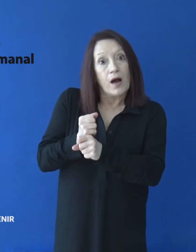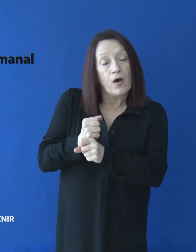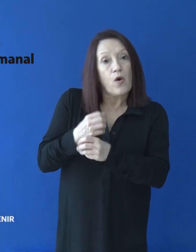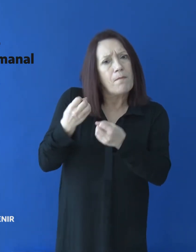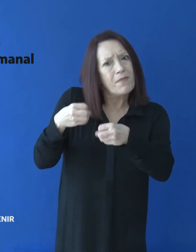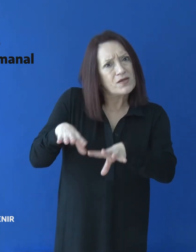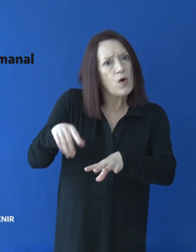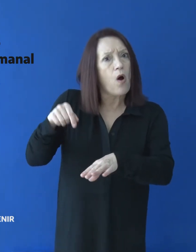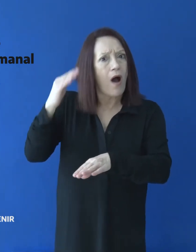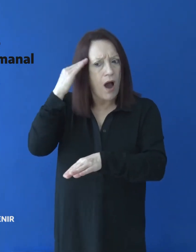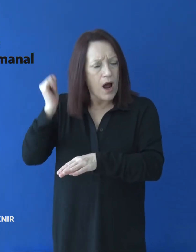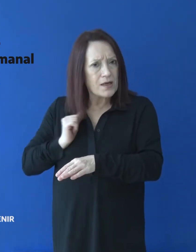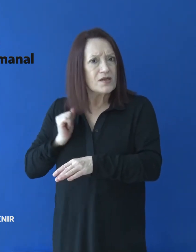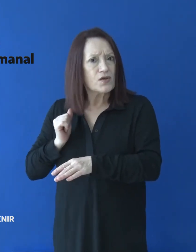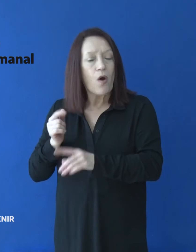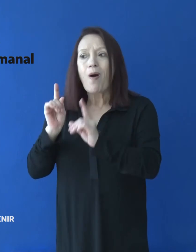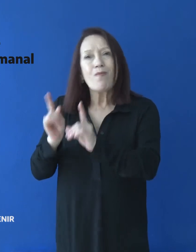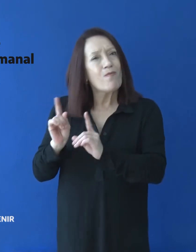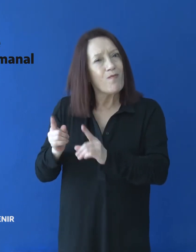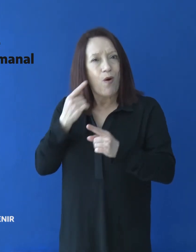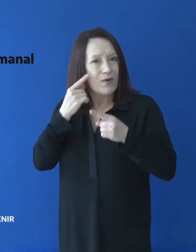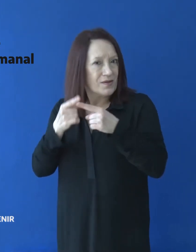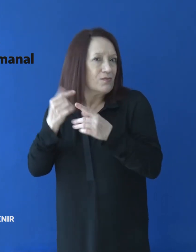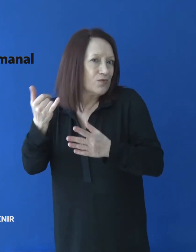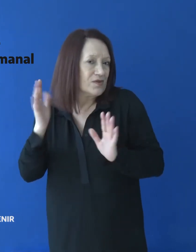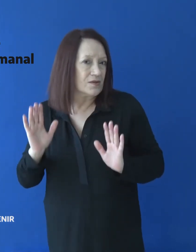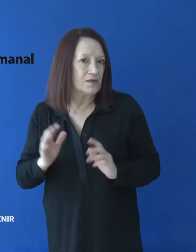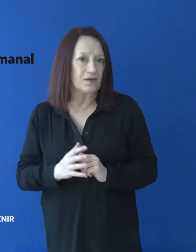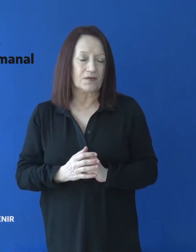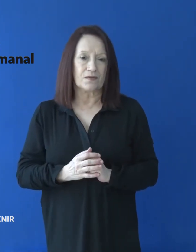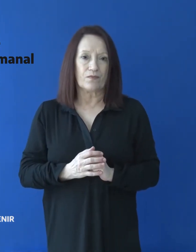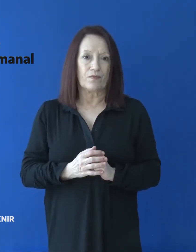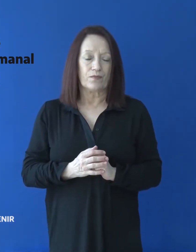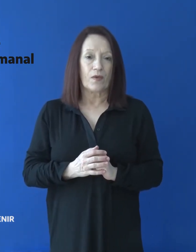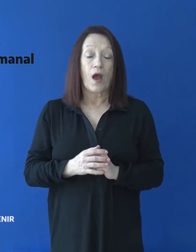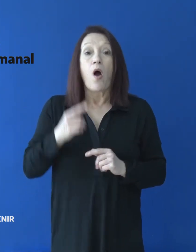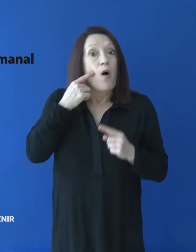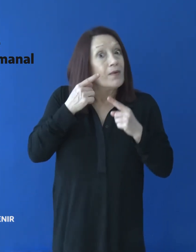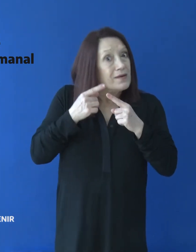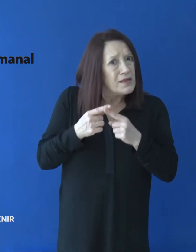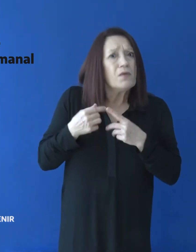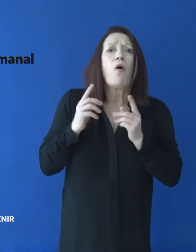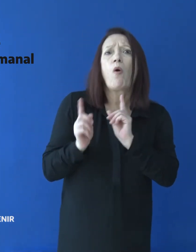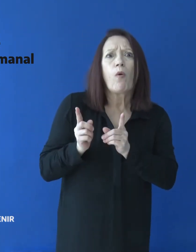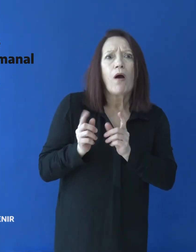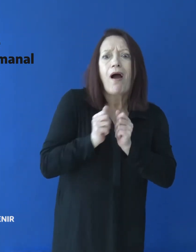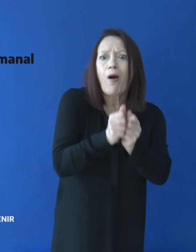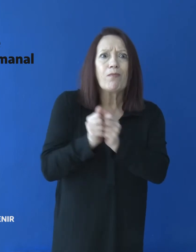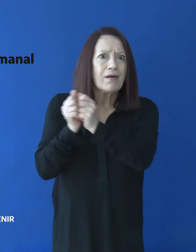se viene realizando en Río Gallegos bajo los mismos objetivos. Con el objetivo de acompañar a la comunidad